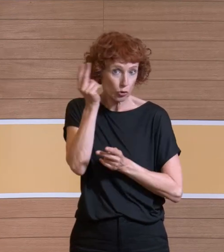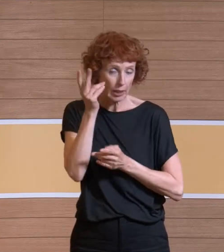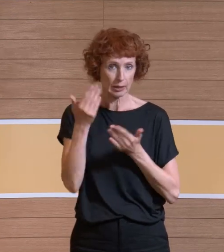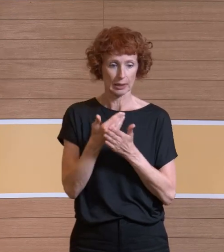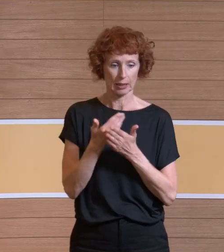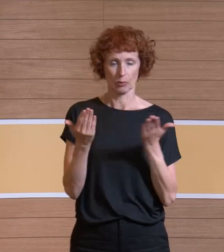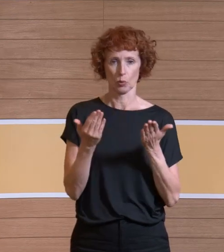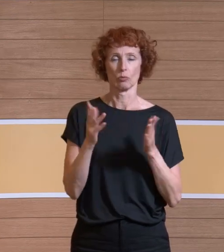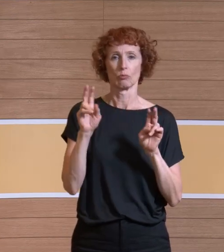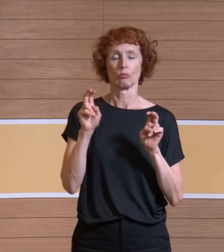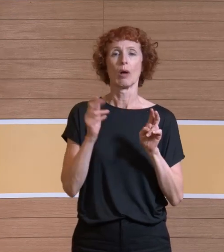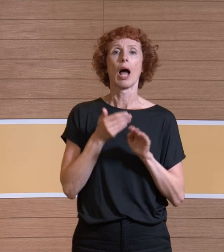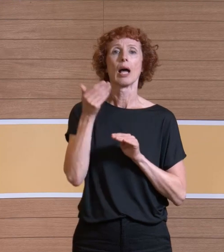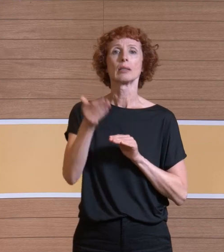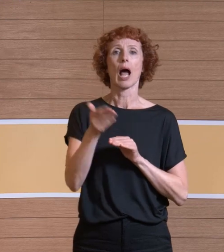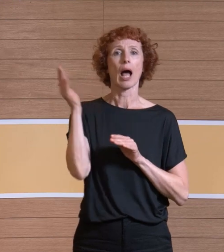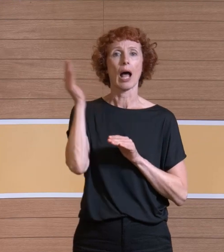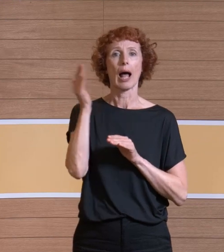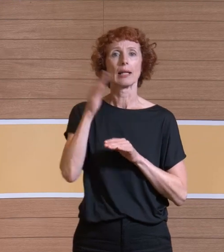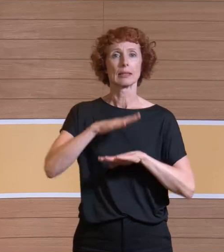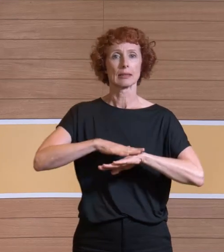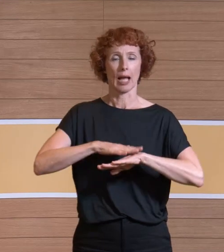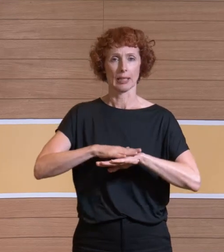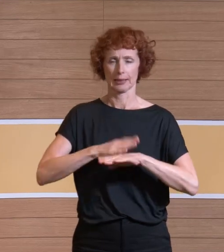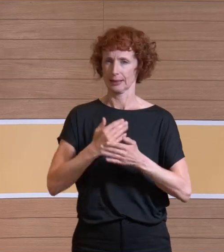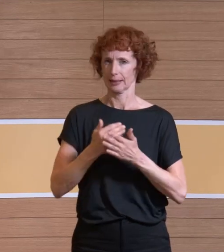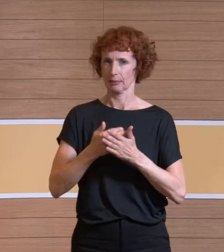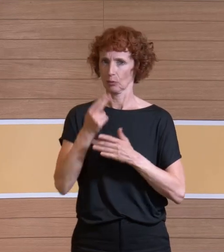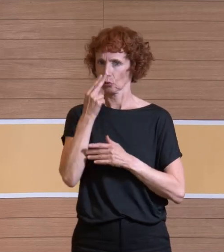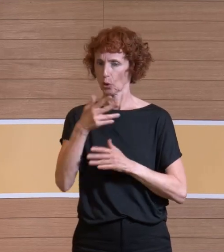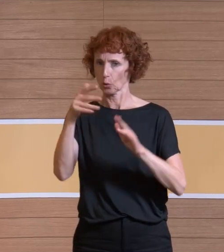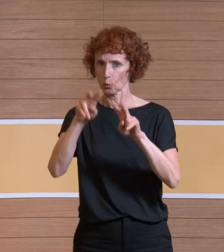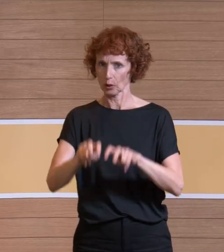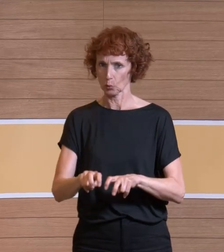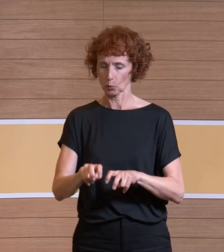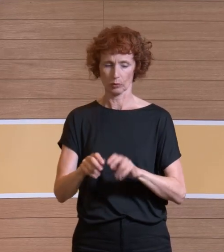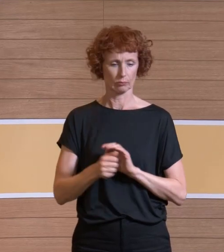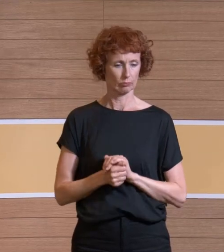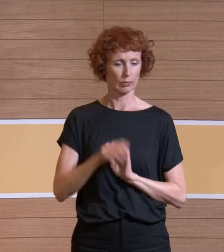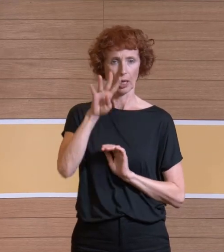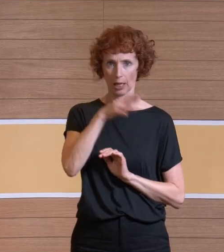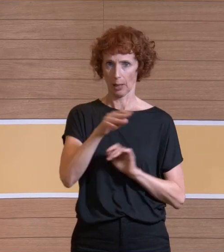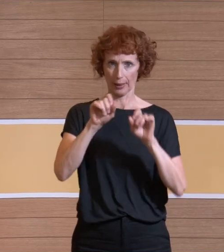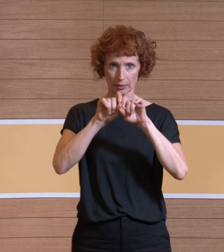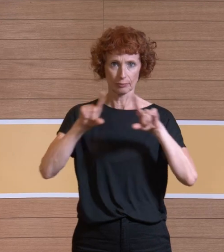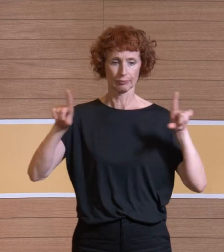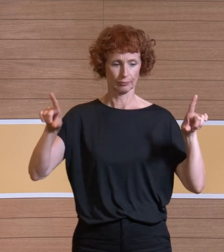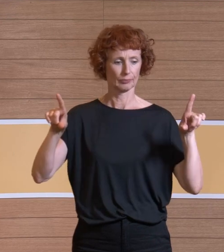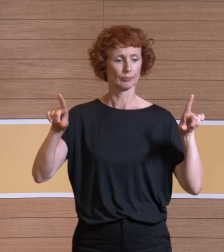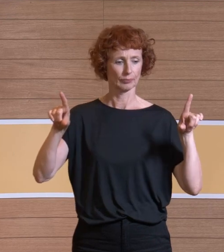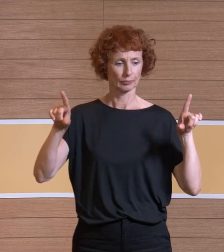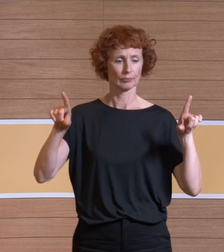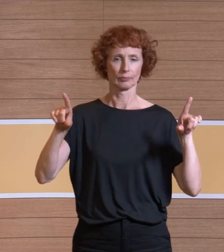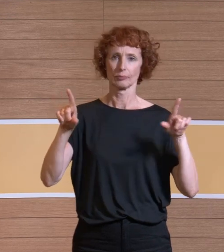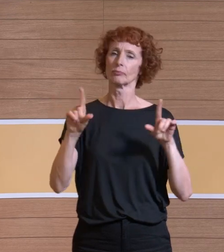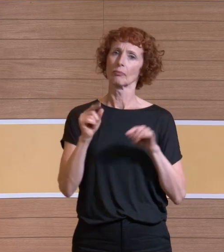Nachhaltzeit. Die Nachhaltzeit haben wir uns angeguckt, haben wir bestimmt für Operationsräume hier rechts oben. In der Tabelle ist das erkennbar. Und wir errechnen einen